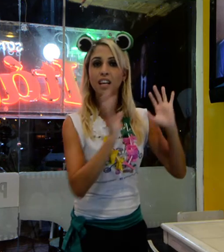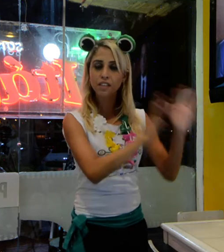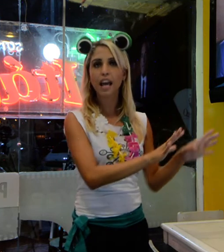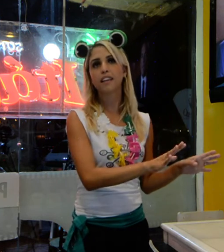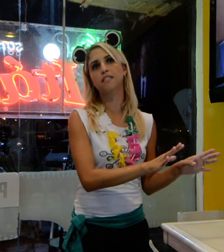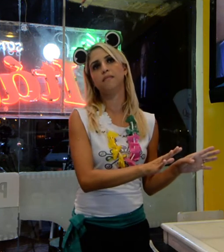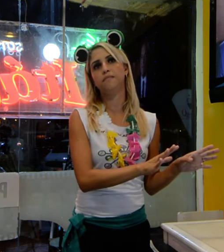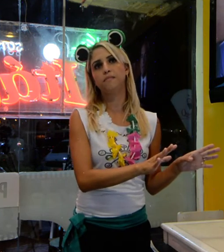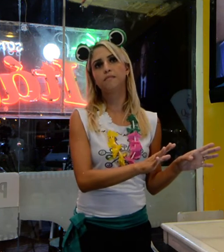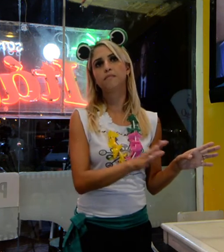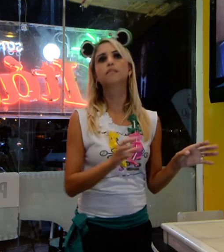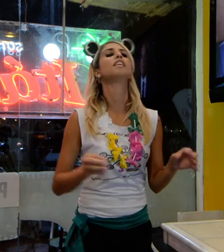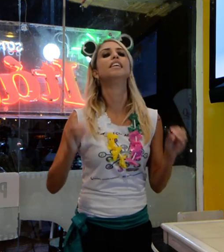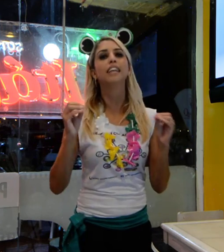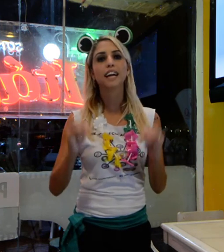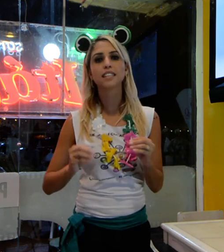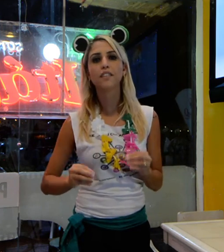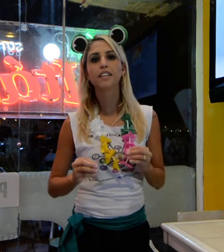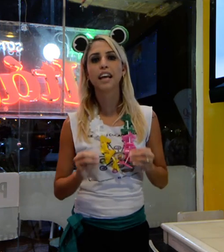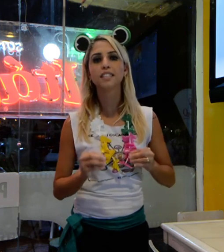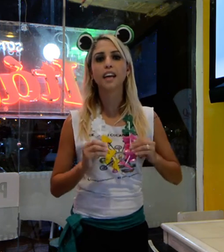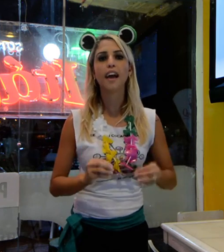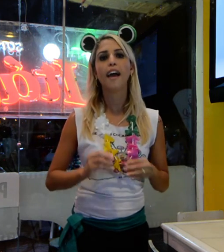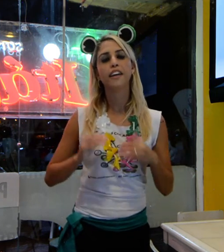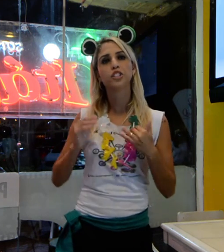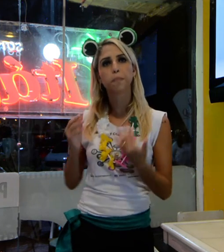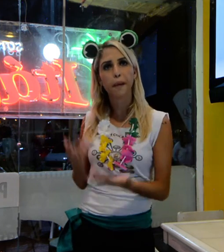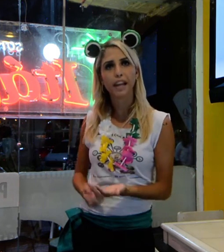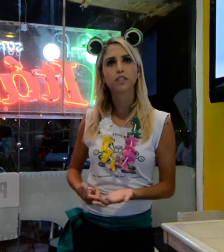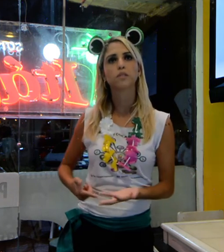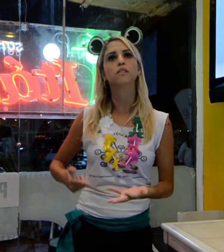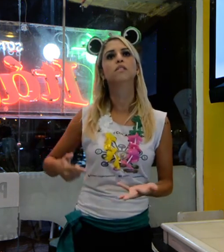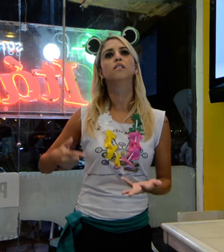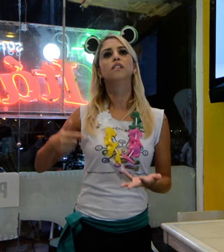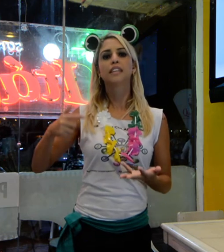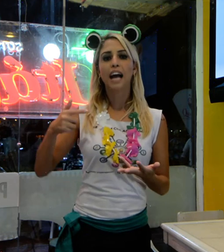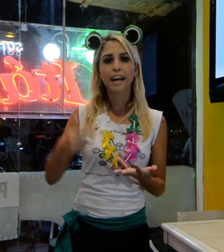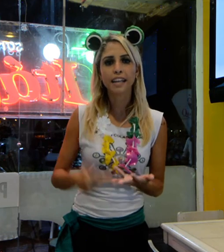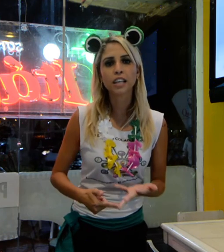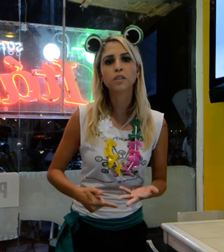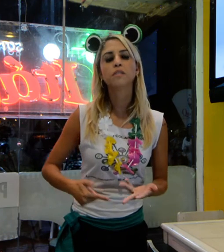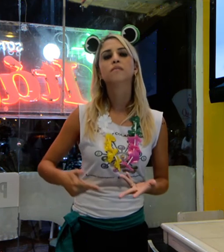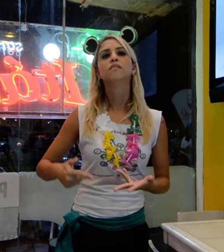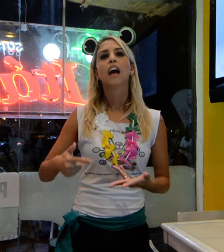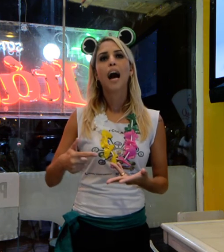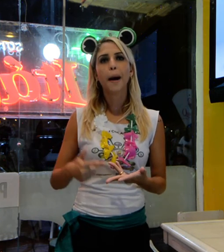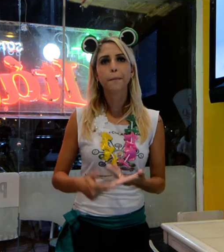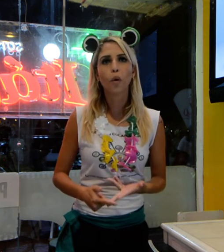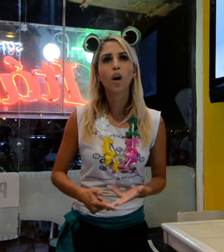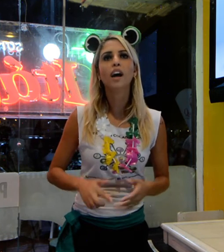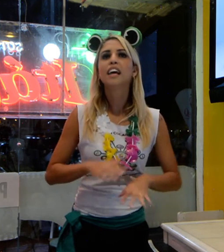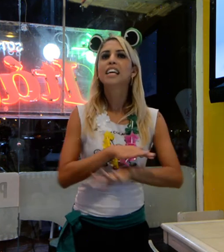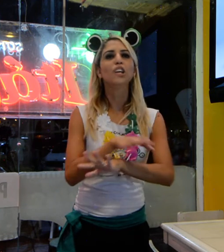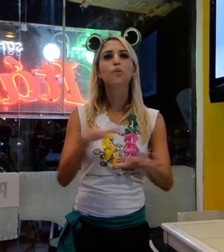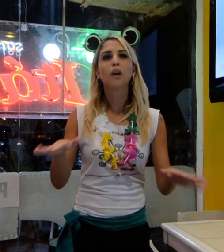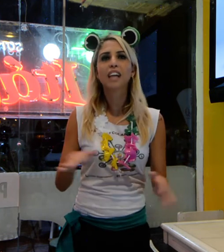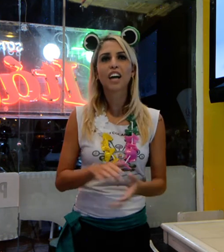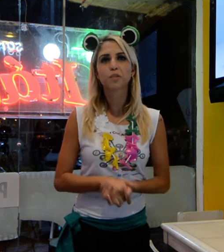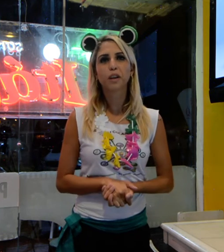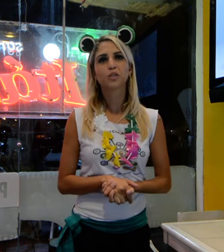evidência. E essa evidência é respeito, carinho, amor, e que a gente tem a